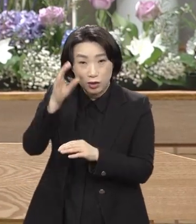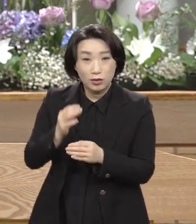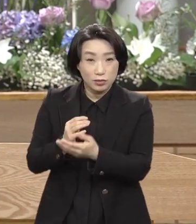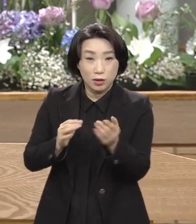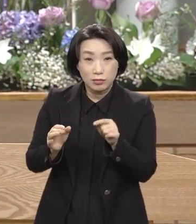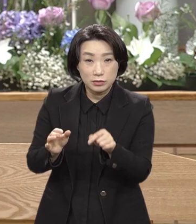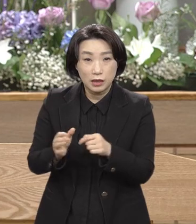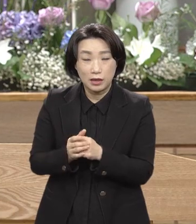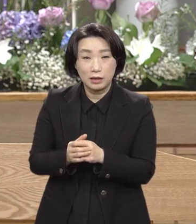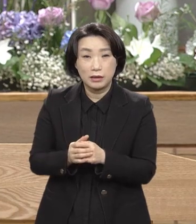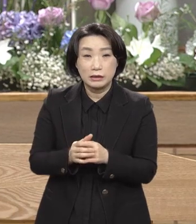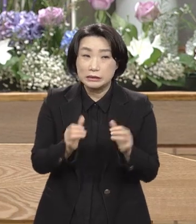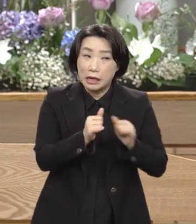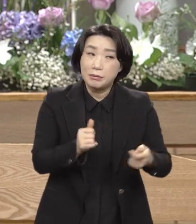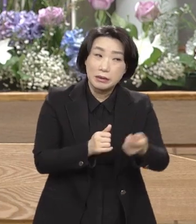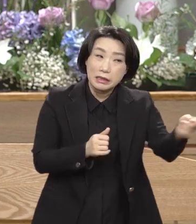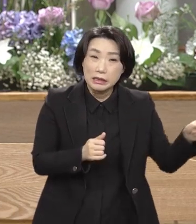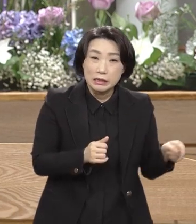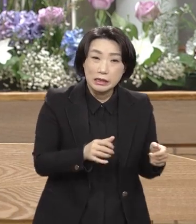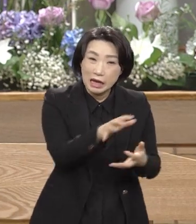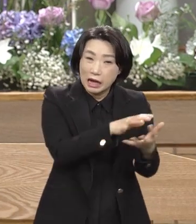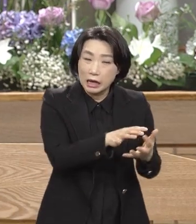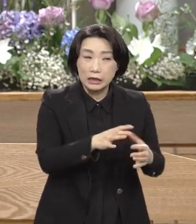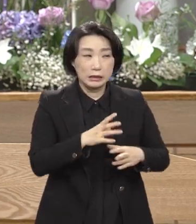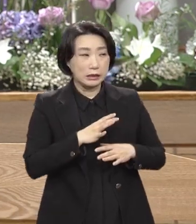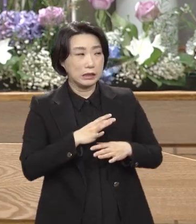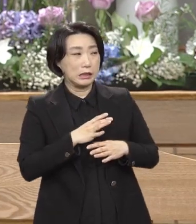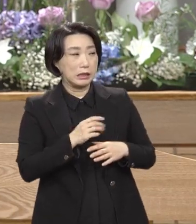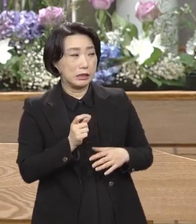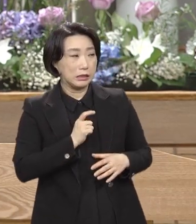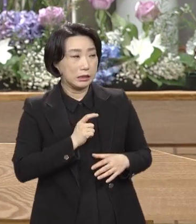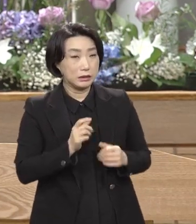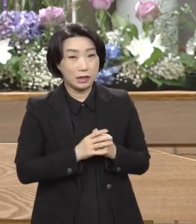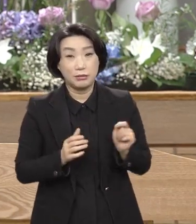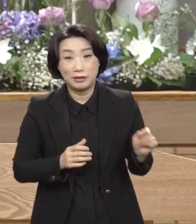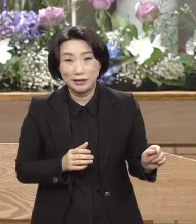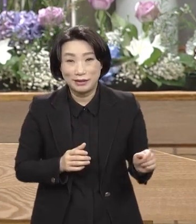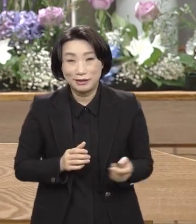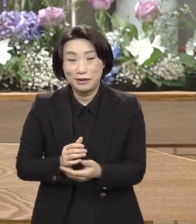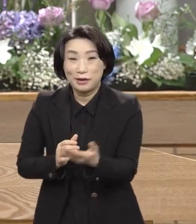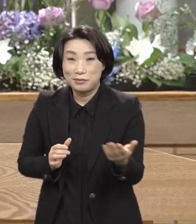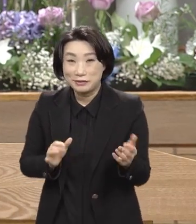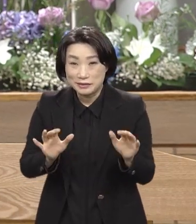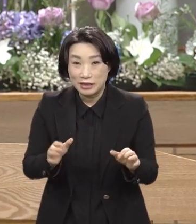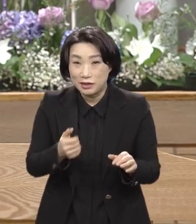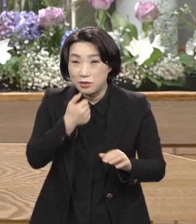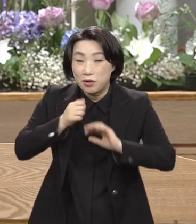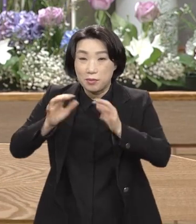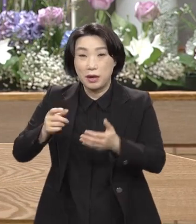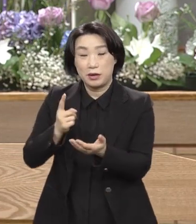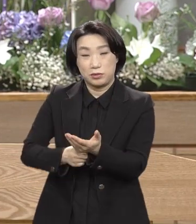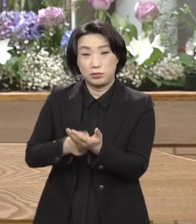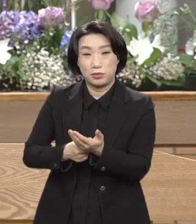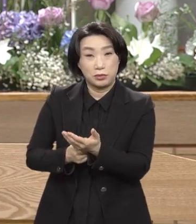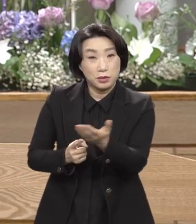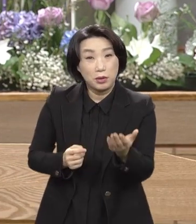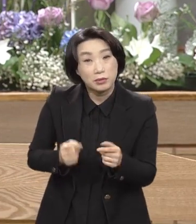이건 밀란이 두려워서. 여러분 노마의 총독이 그까짓 거 이스라엘